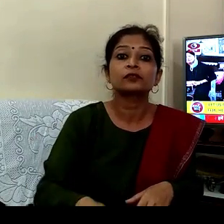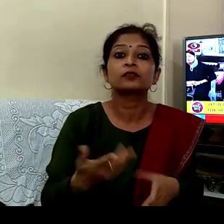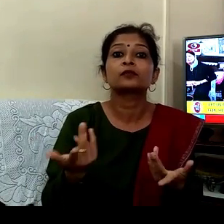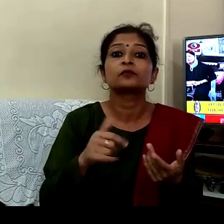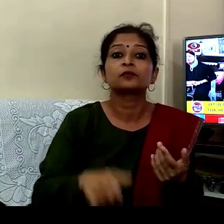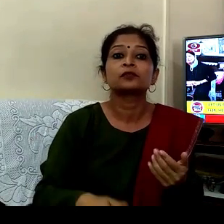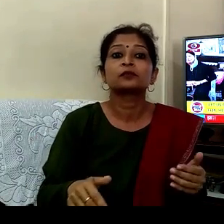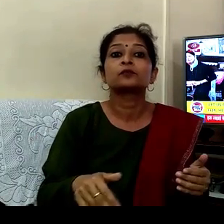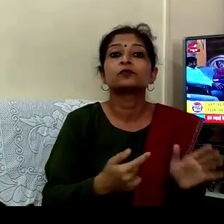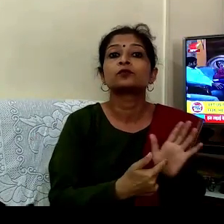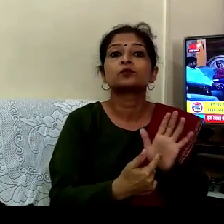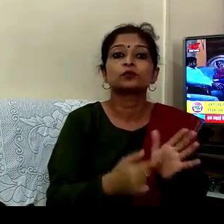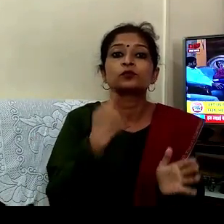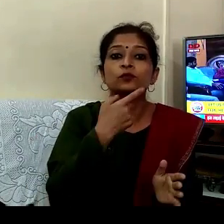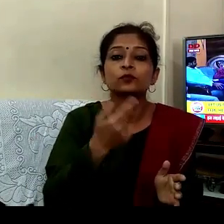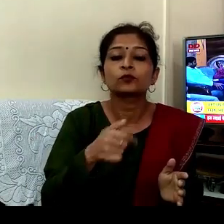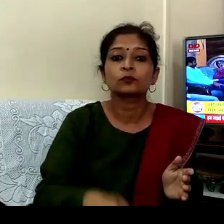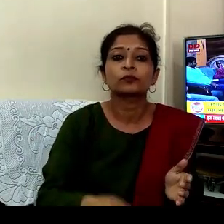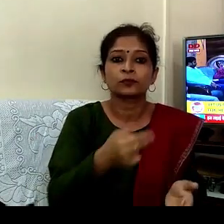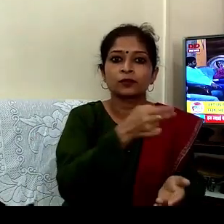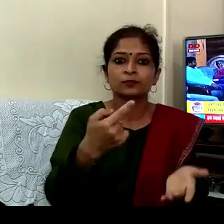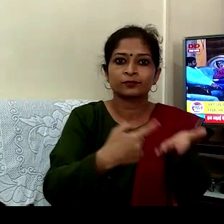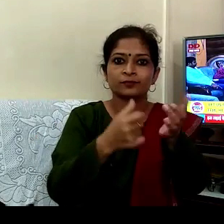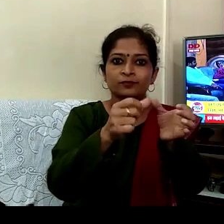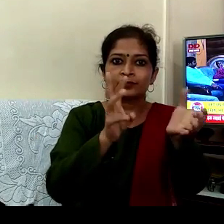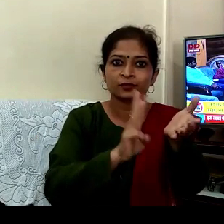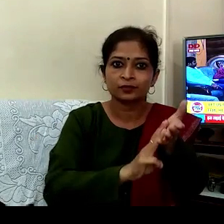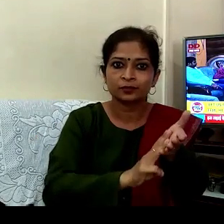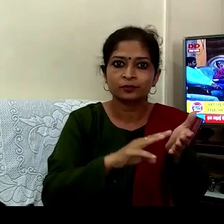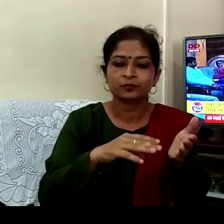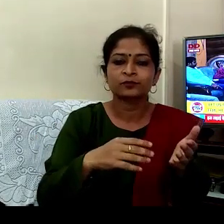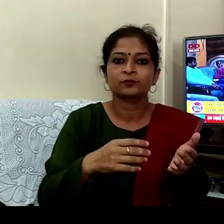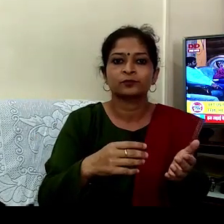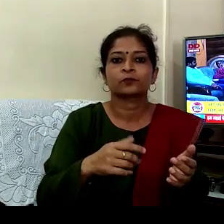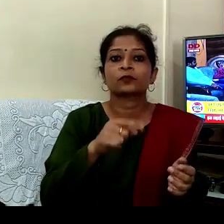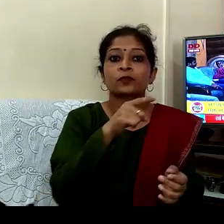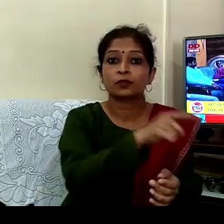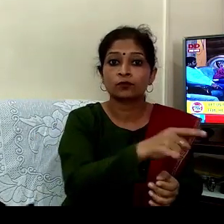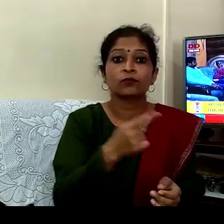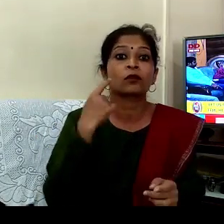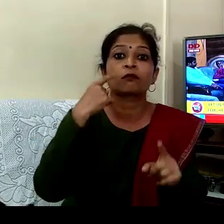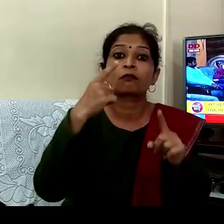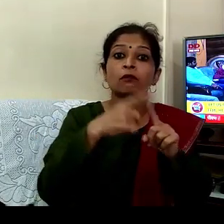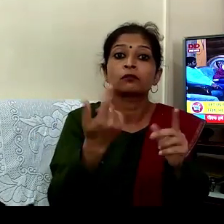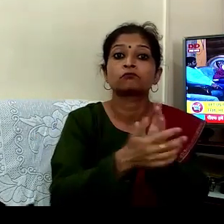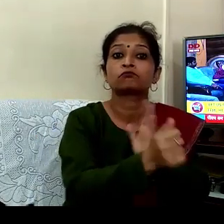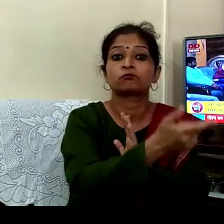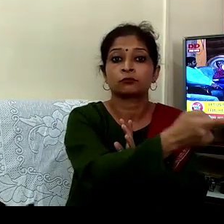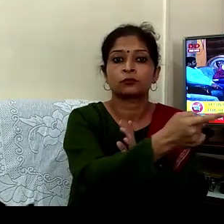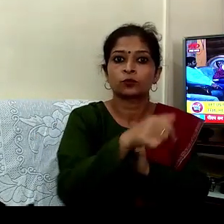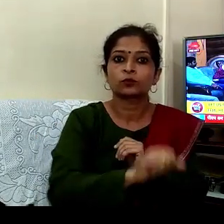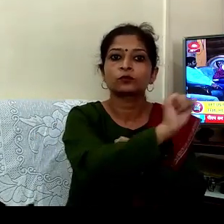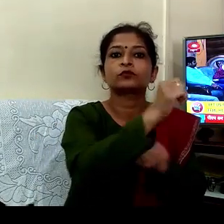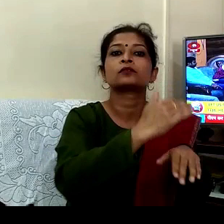گے سری رام گمپا تیزہ جی بیسے تو آئی ٹی پروفیشنل ہے آئی اُن کے انوحو